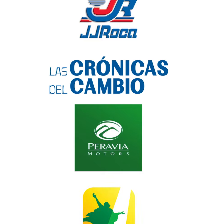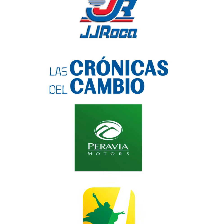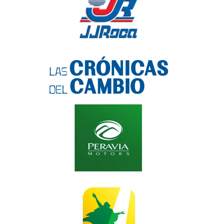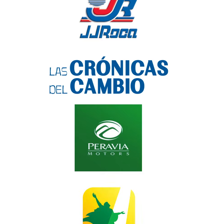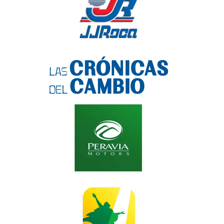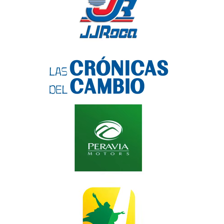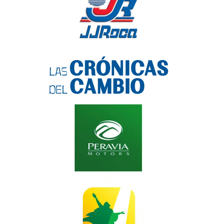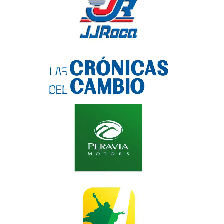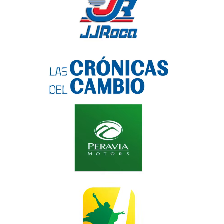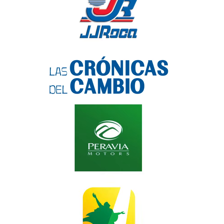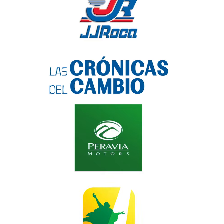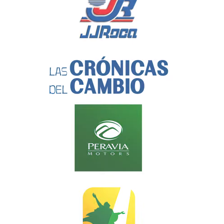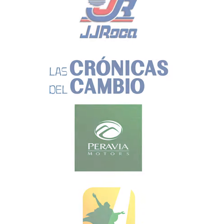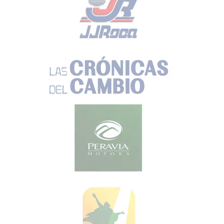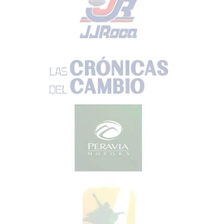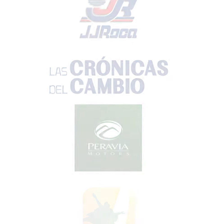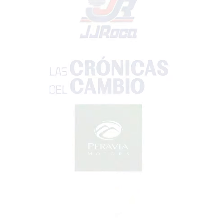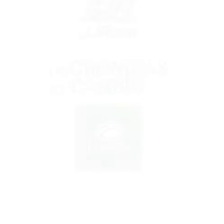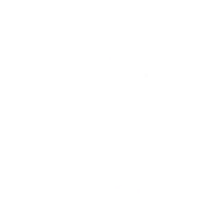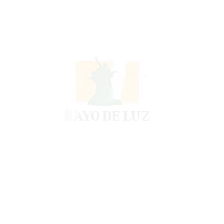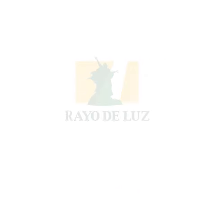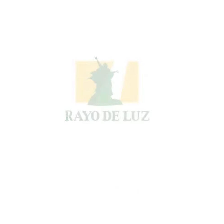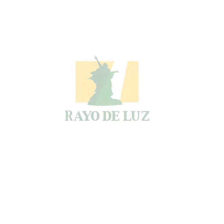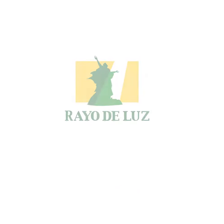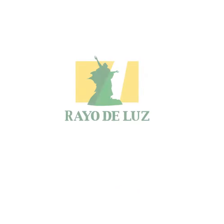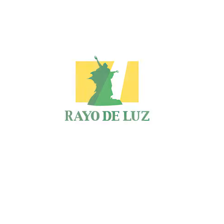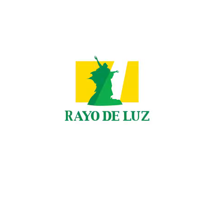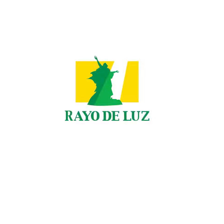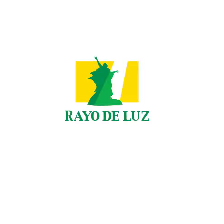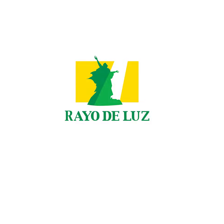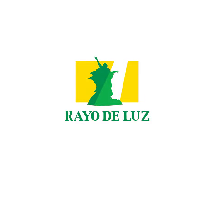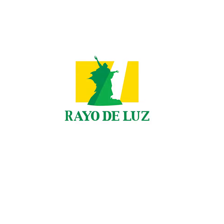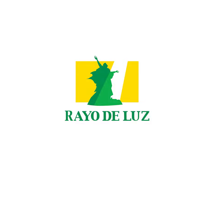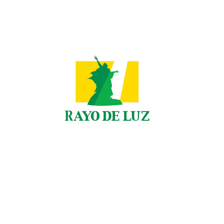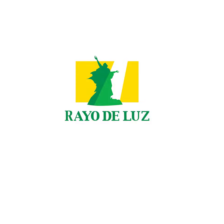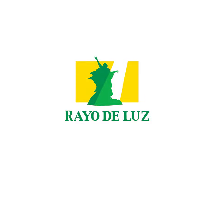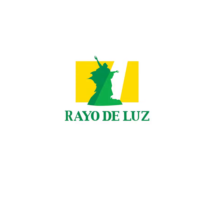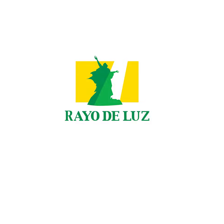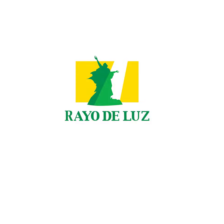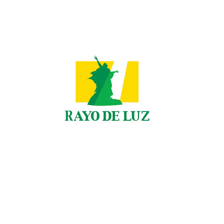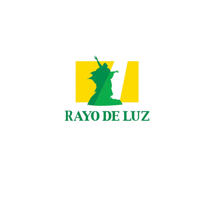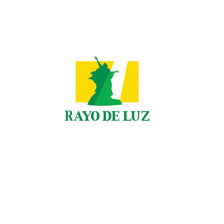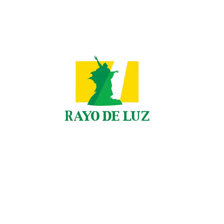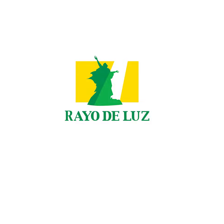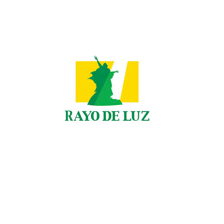Atreых Atrector Atreerto Atrector Atrector Atrector Gracias por ver